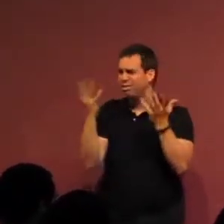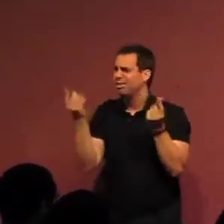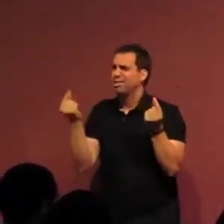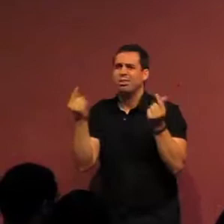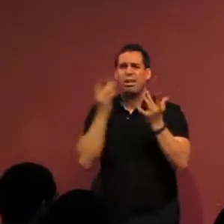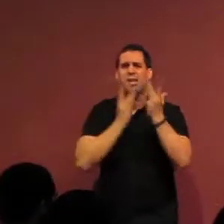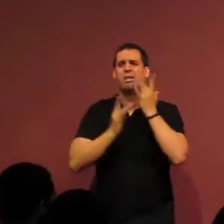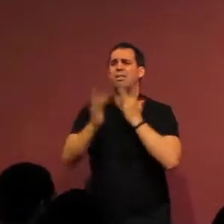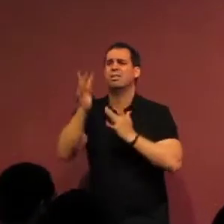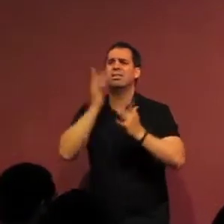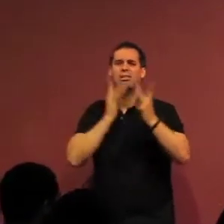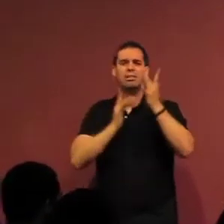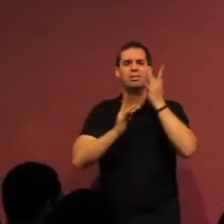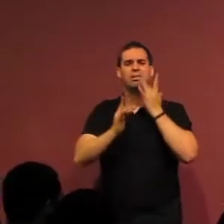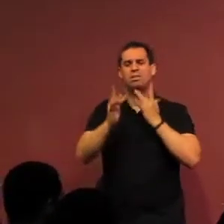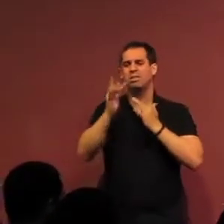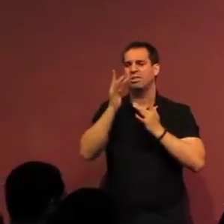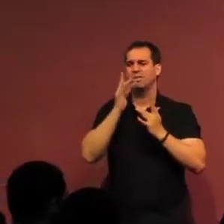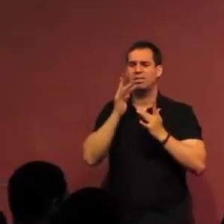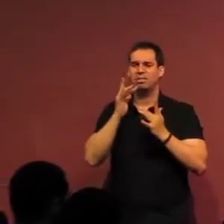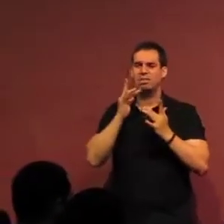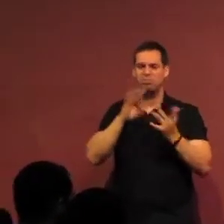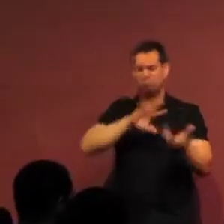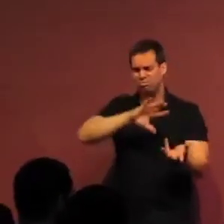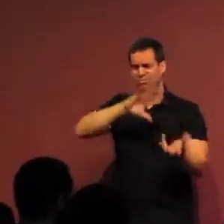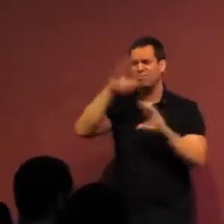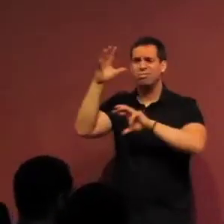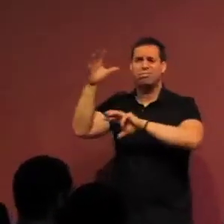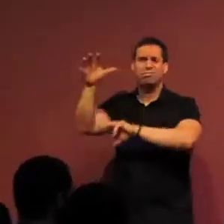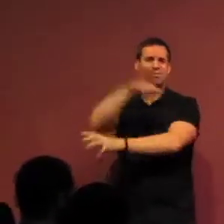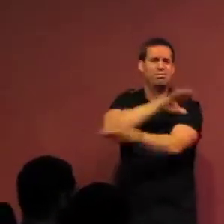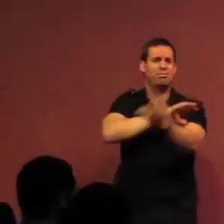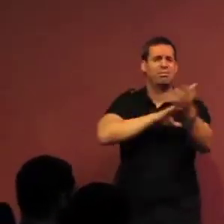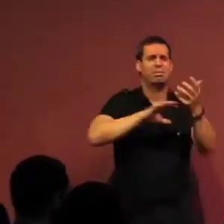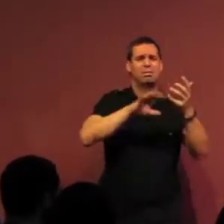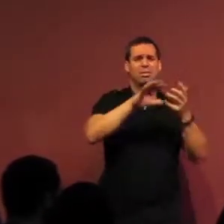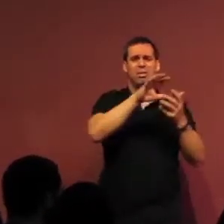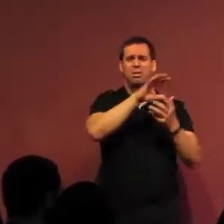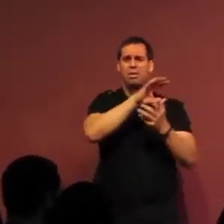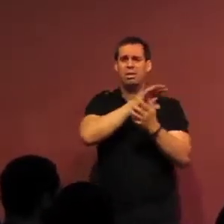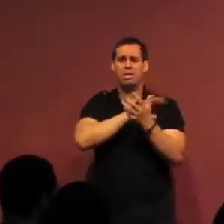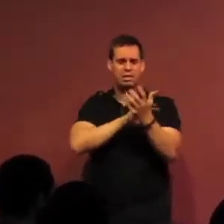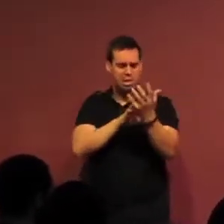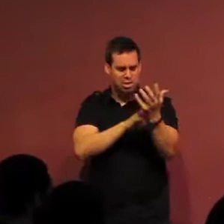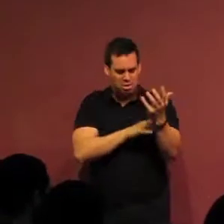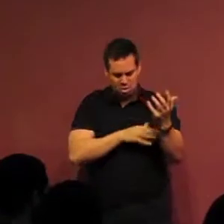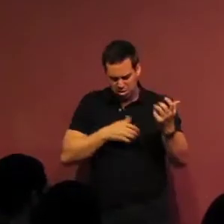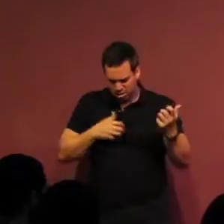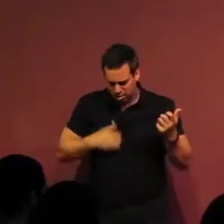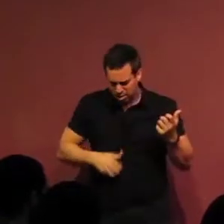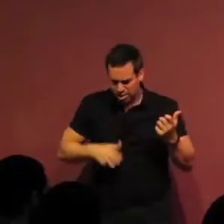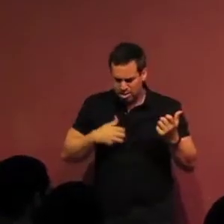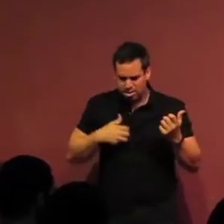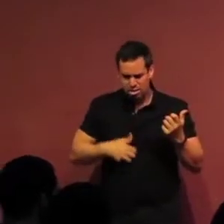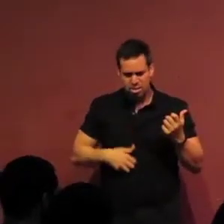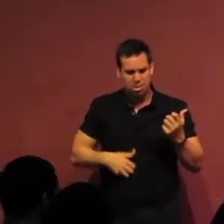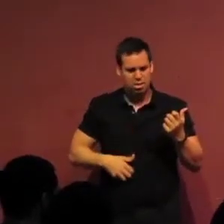La basa sin cantera Un amo así puesto de tuerdas y de rubones Un